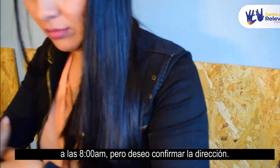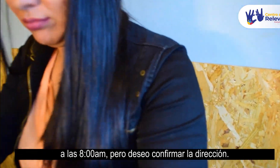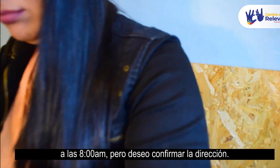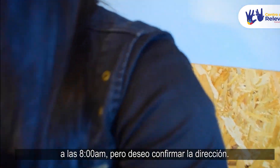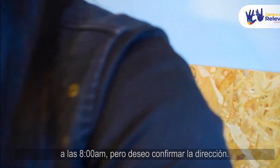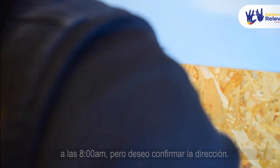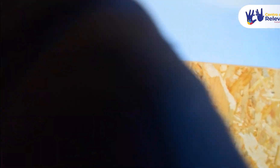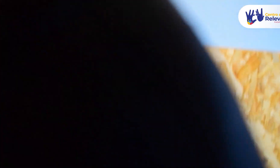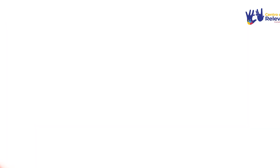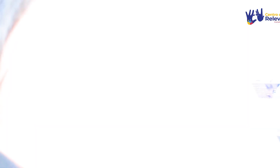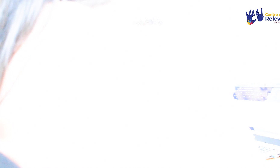dirección.